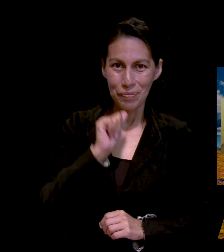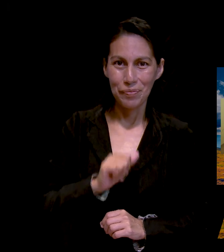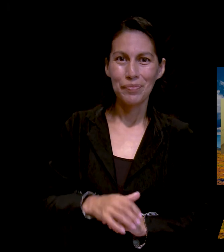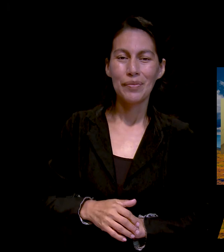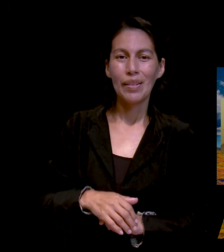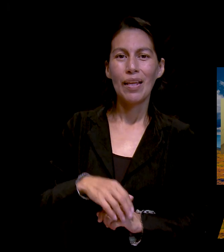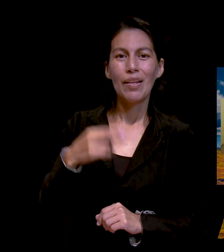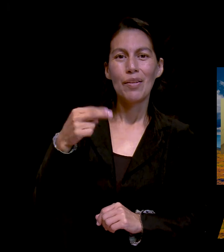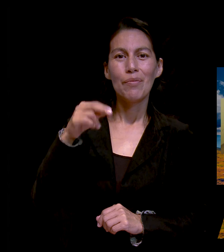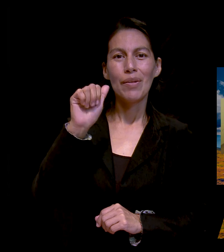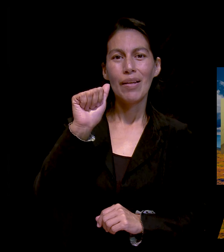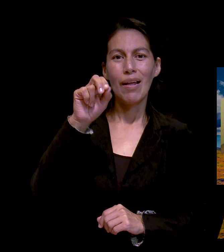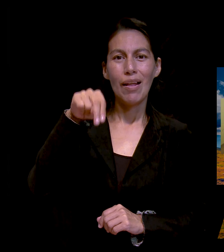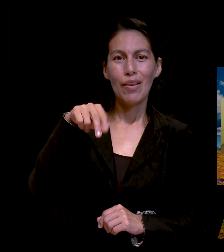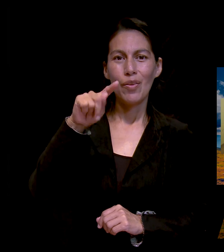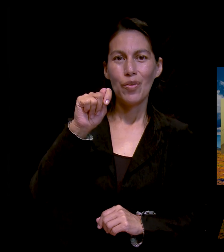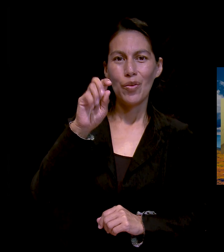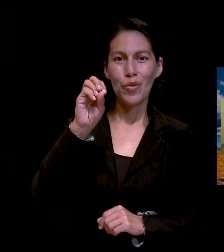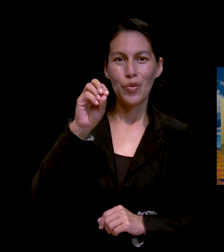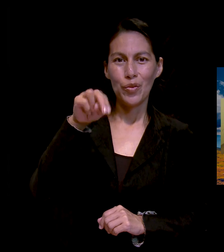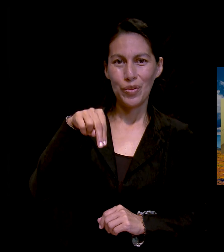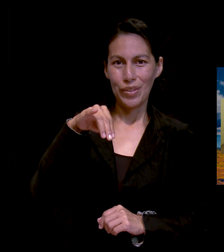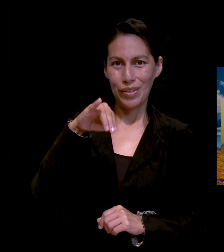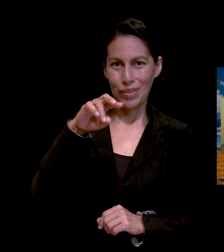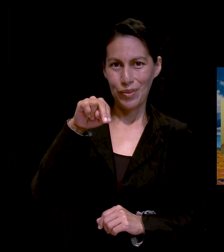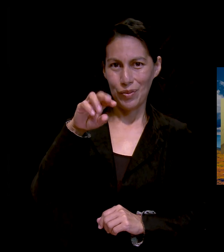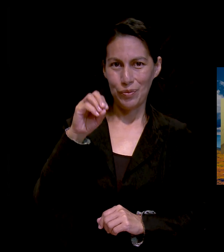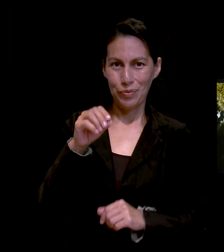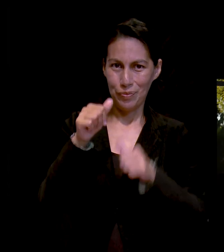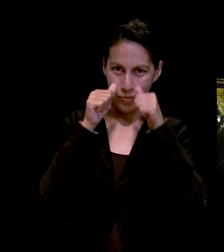Oigamos este canto.